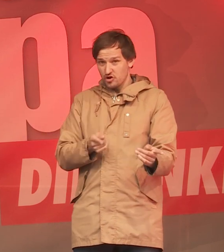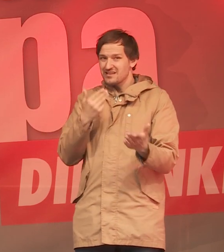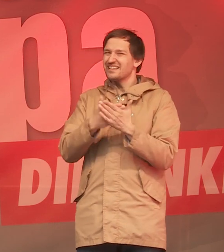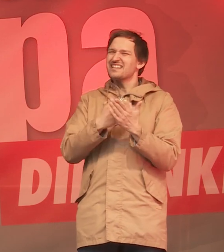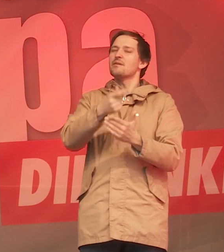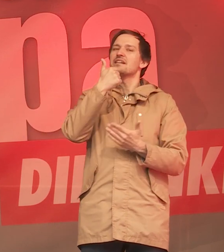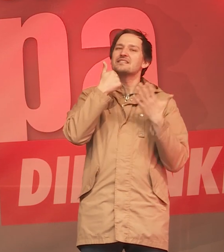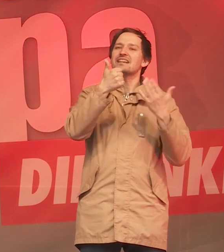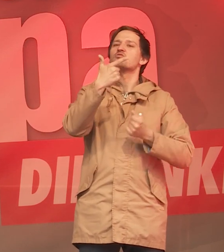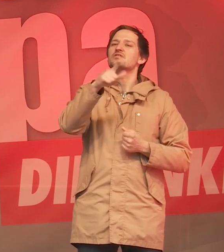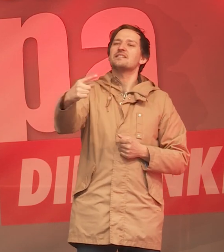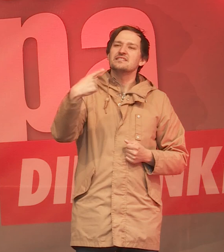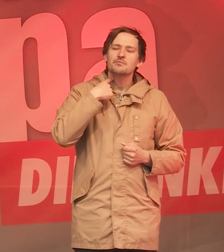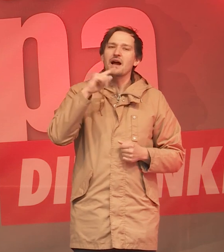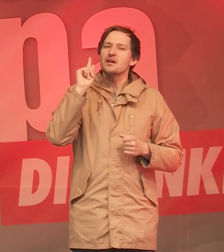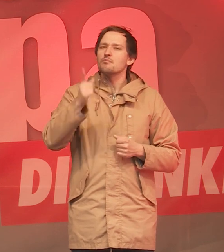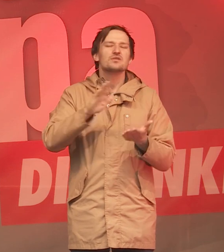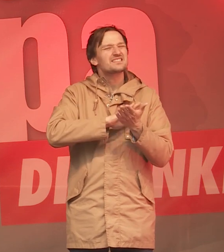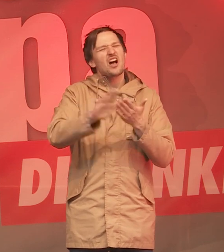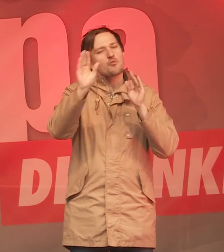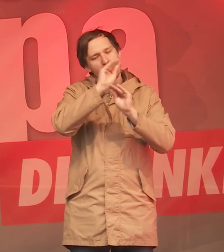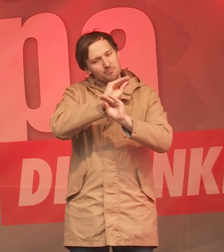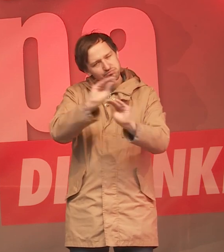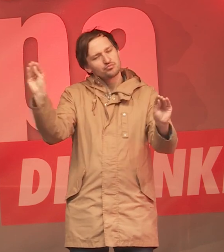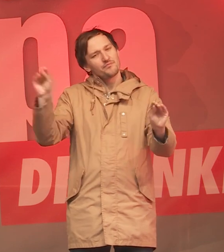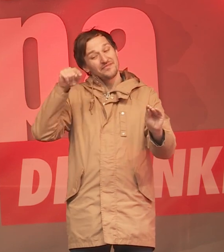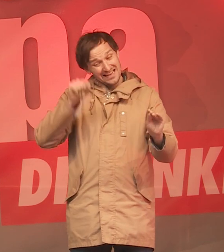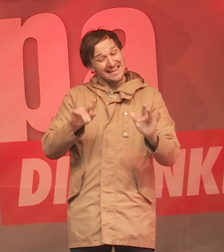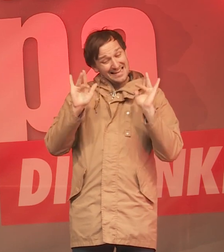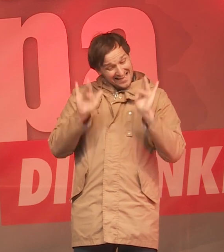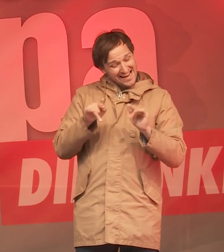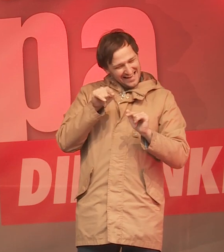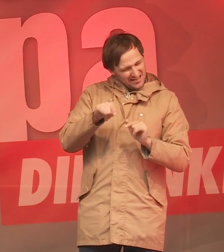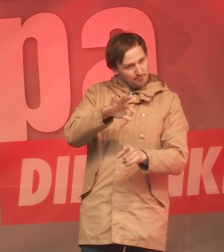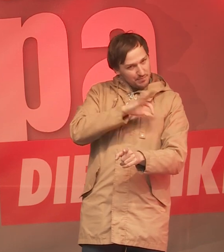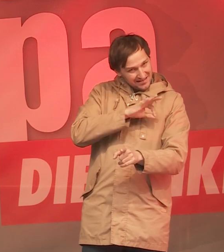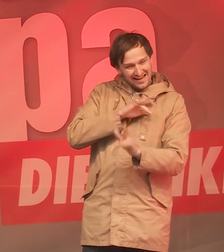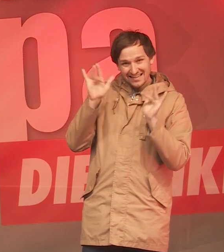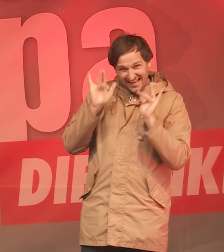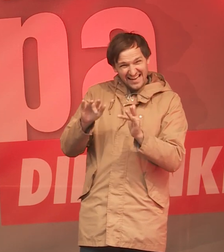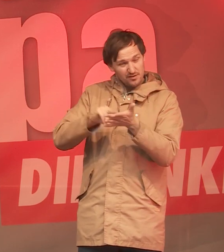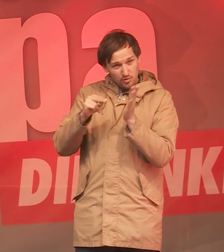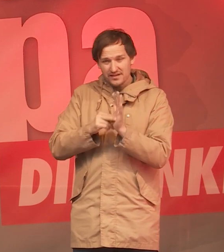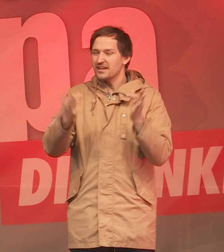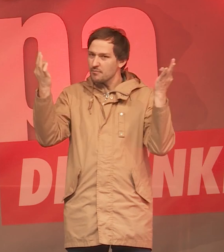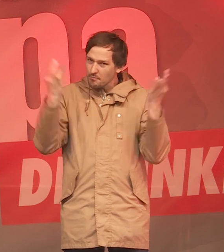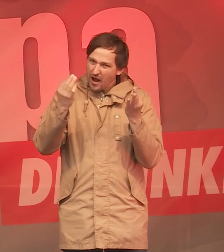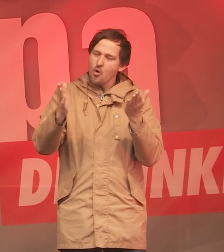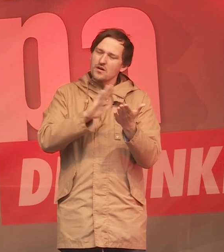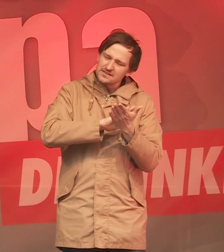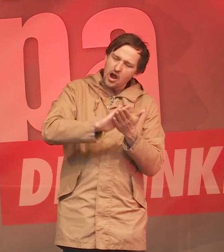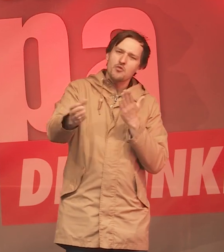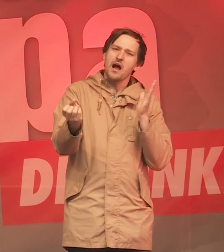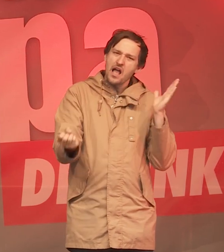26. Mai muss man auch ganz klar sagen, gegen diese Parteien und diese Politik braucht es ein klares Signal.